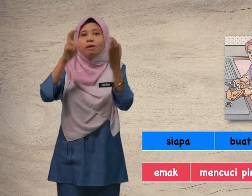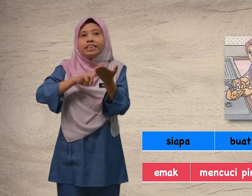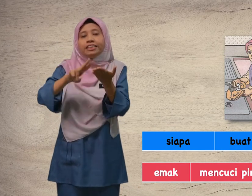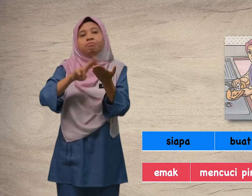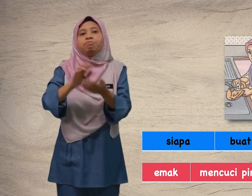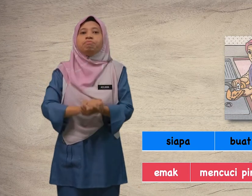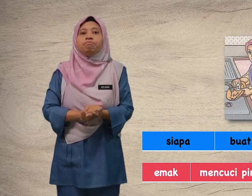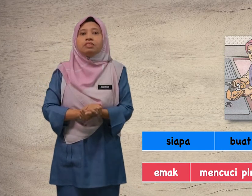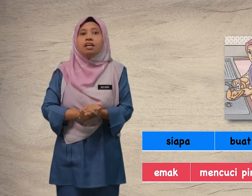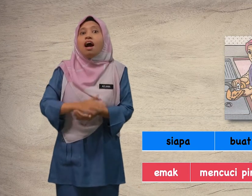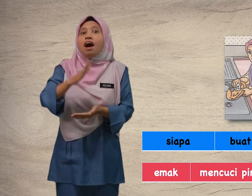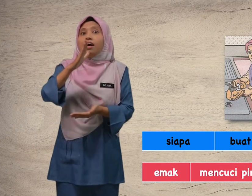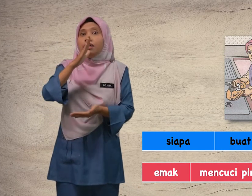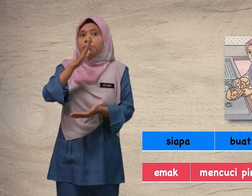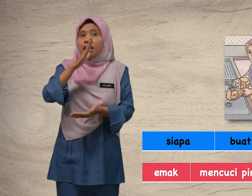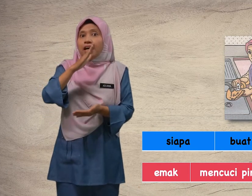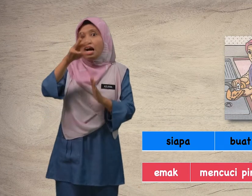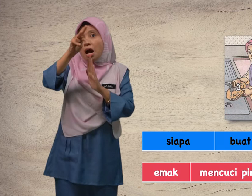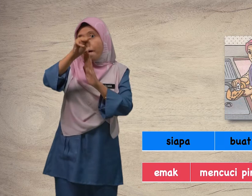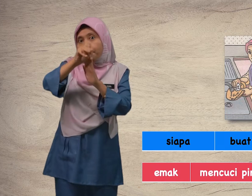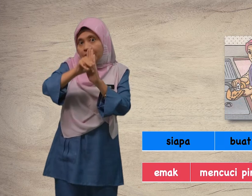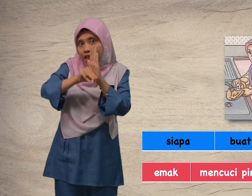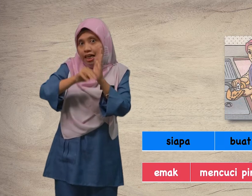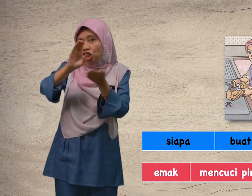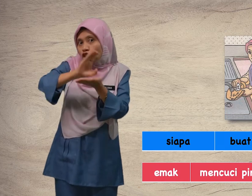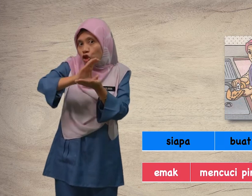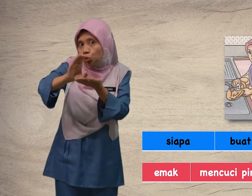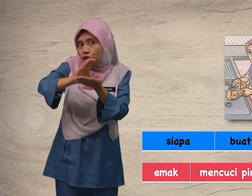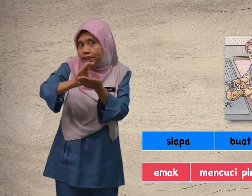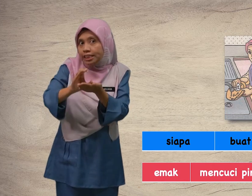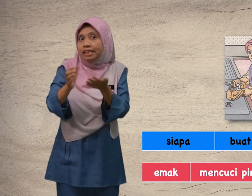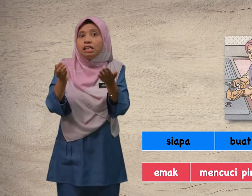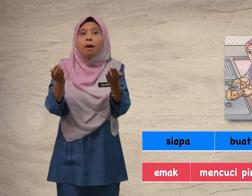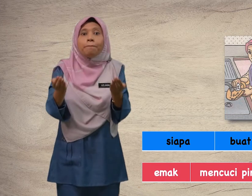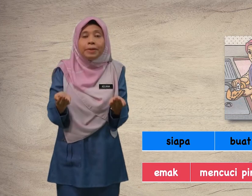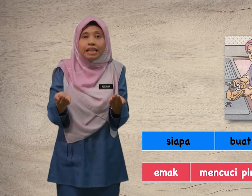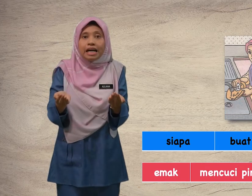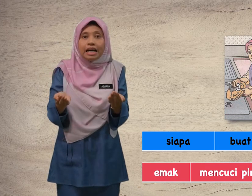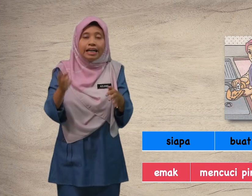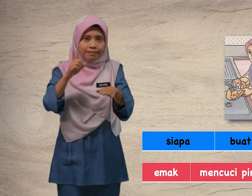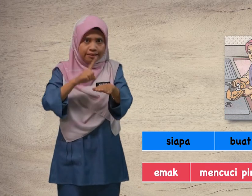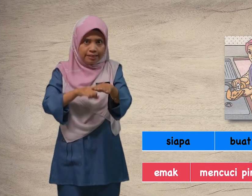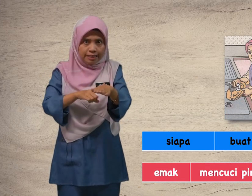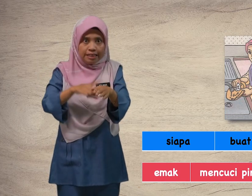baca. Emak mencuci pinggan di,